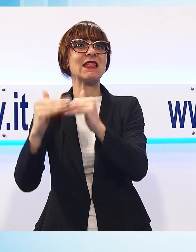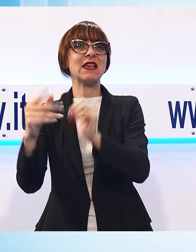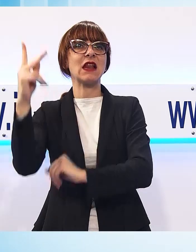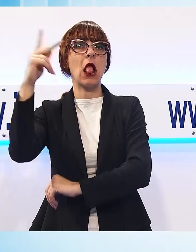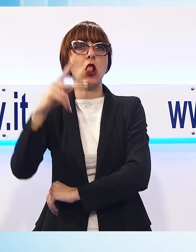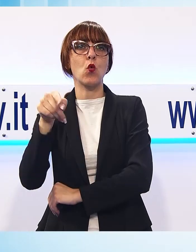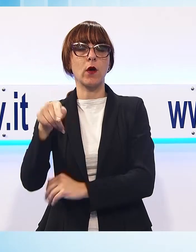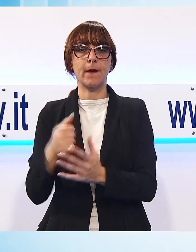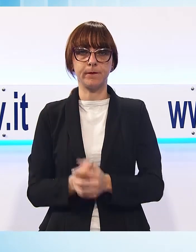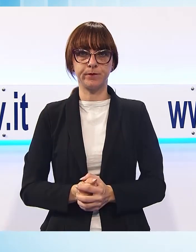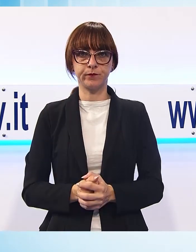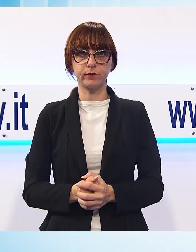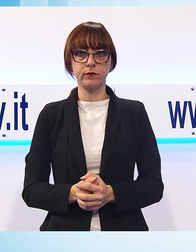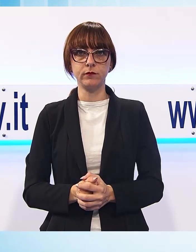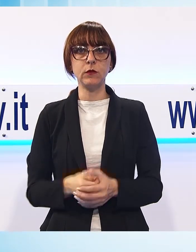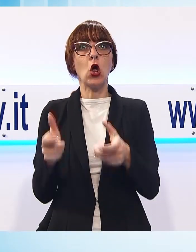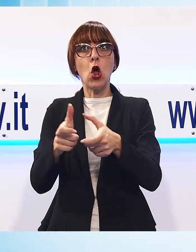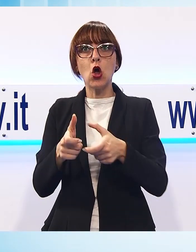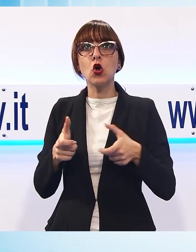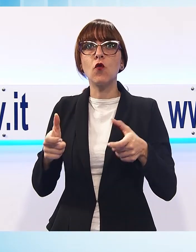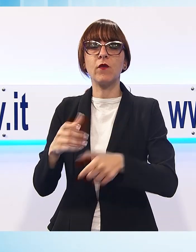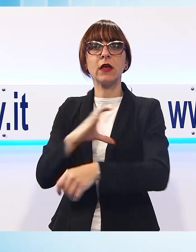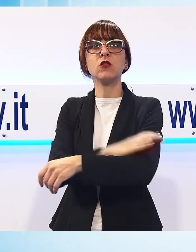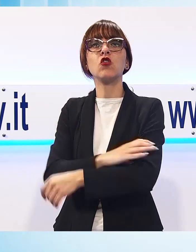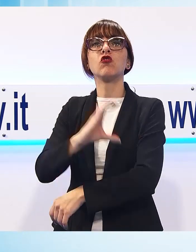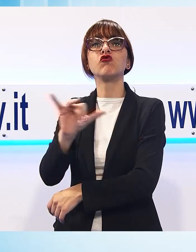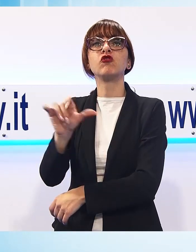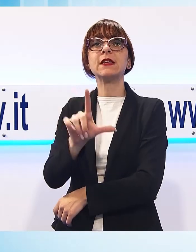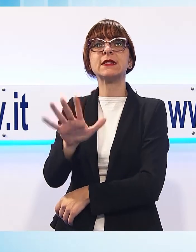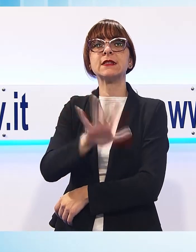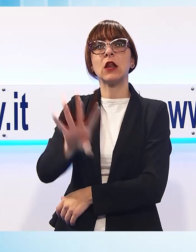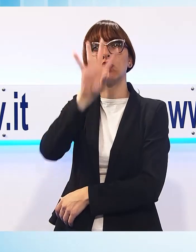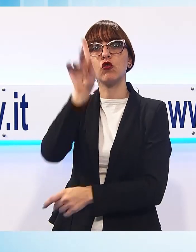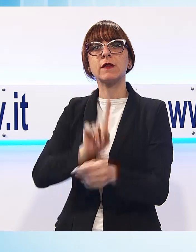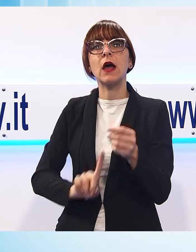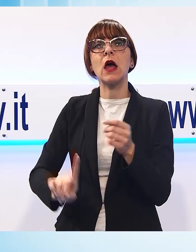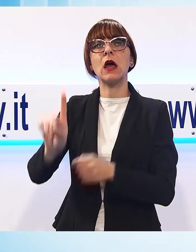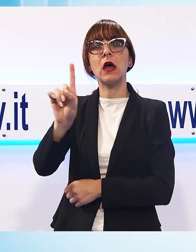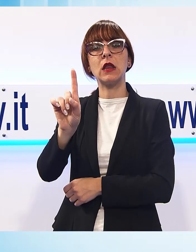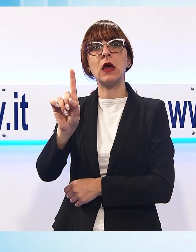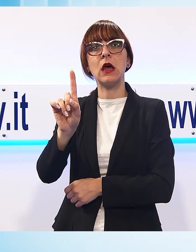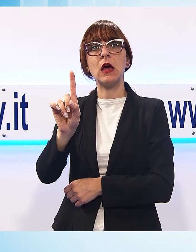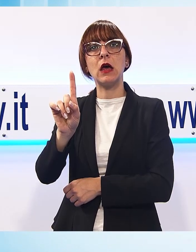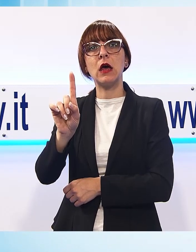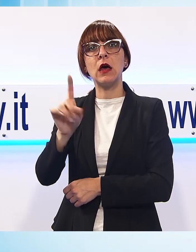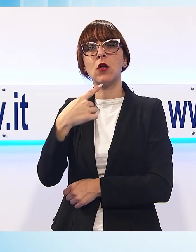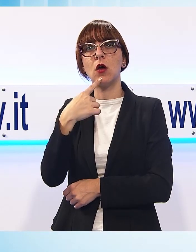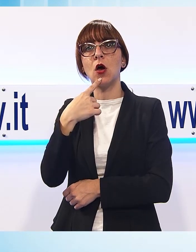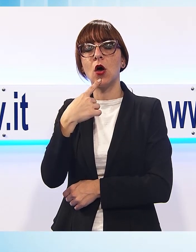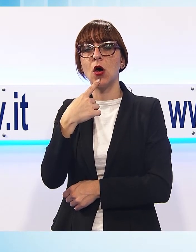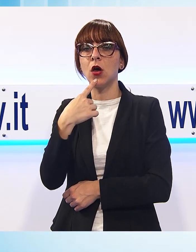quello che è emerso dal convegno promosso dalla CISL Toscana Nord sul tema Donne e lavoro 4.0